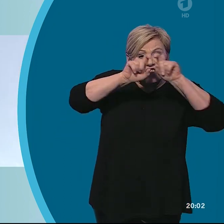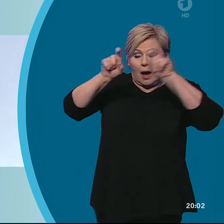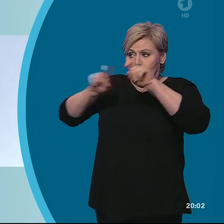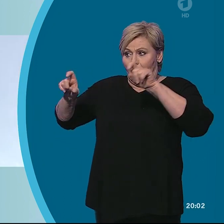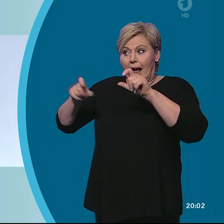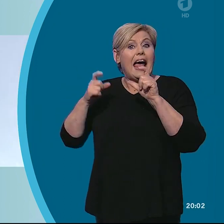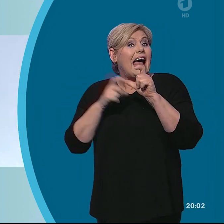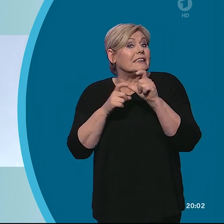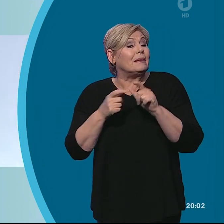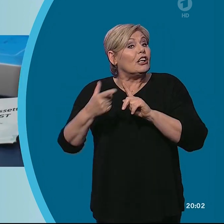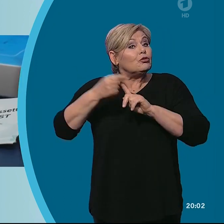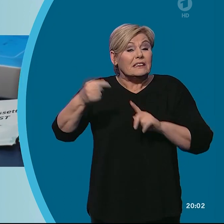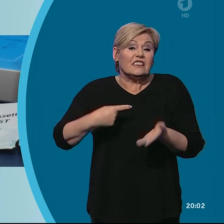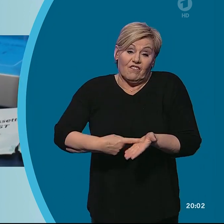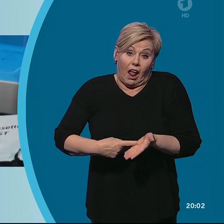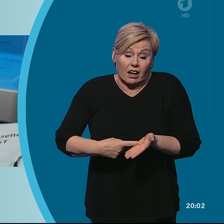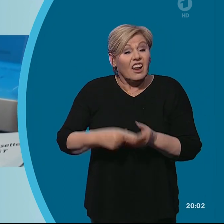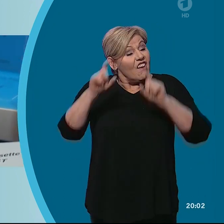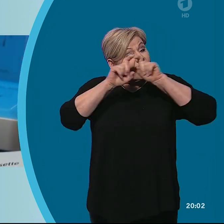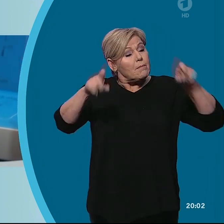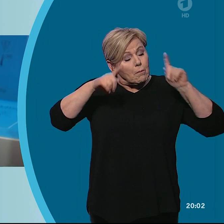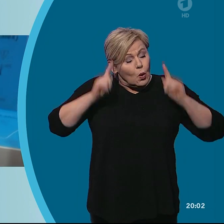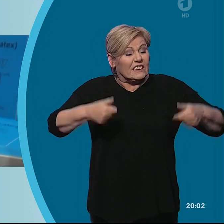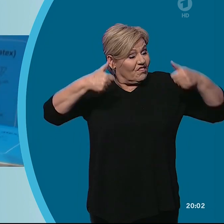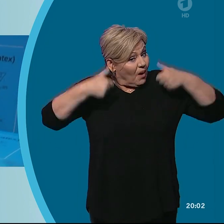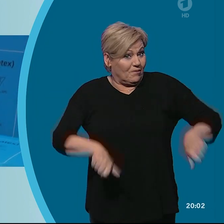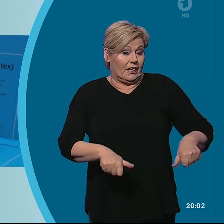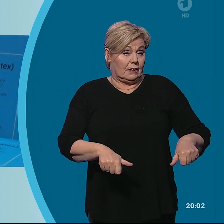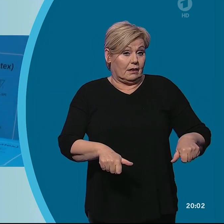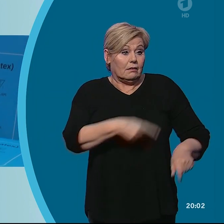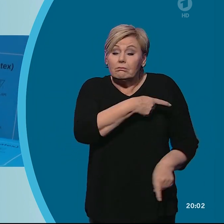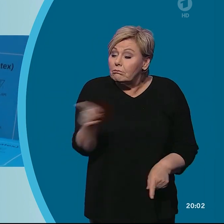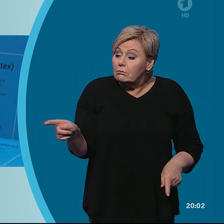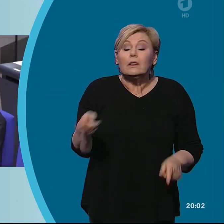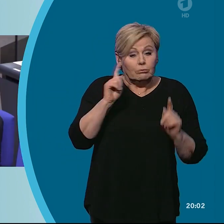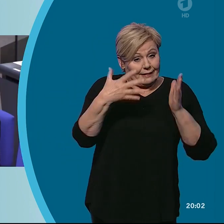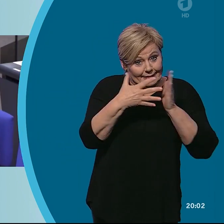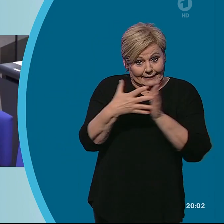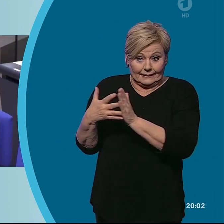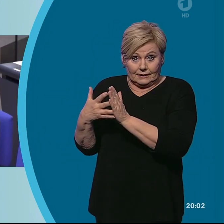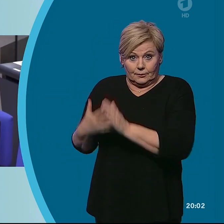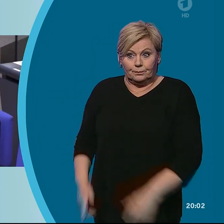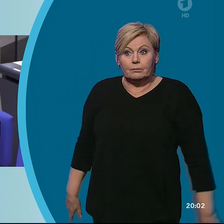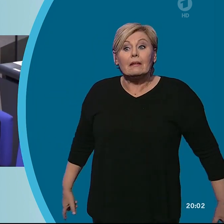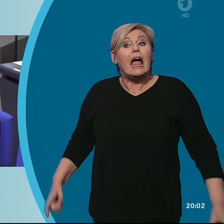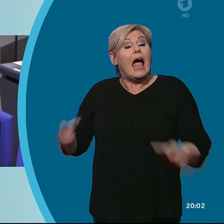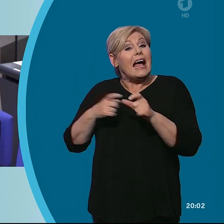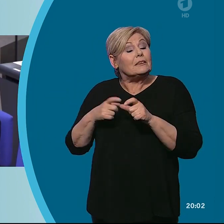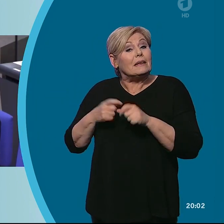-Spitze fordert, Firmen müssten verpflichtet werden, ihre Mitarbeiter auf Covid-19 zu testen. SPD-Arbeitsminister Heil setzt bislang